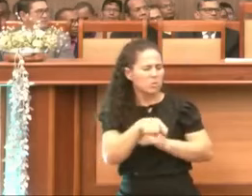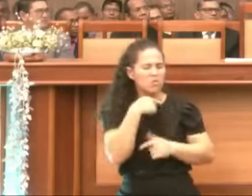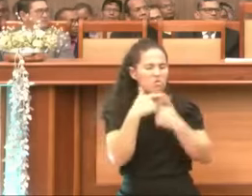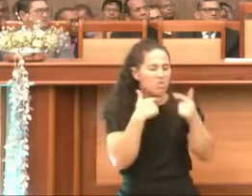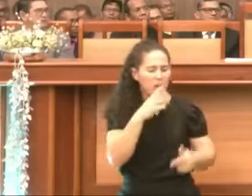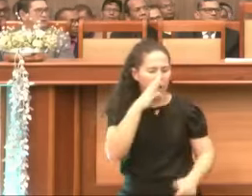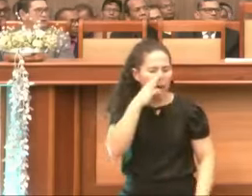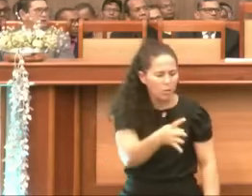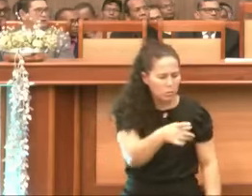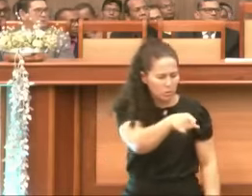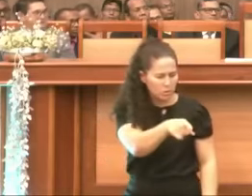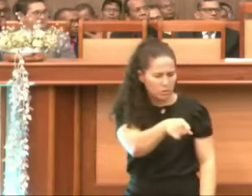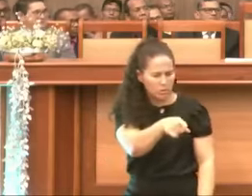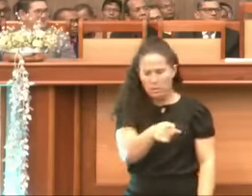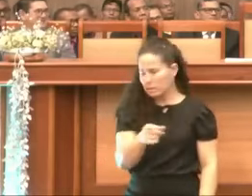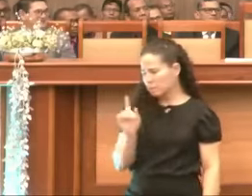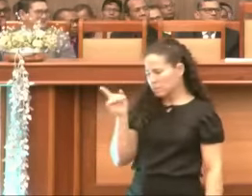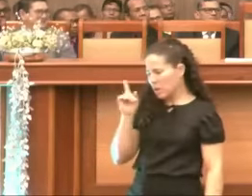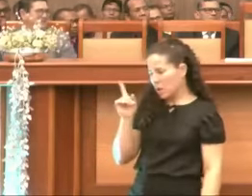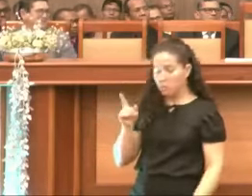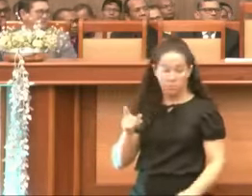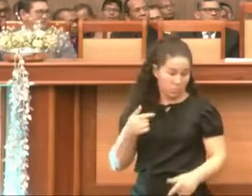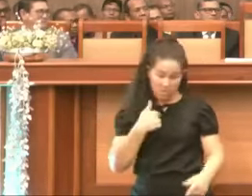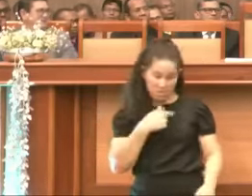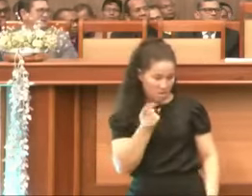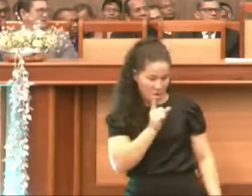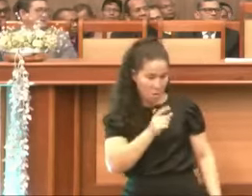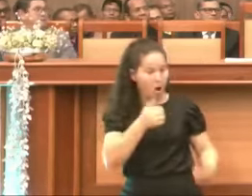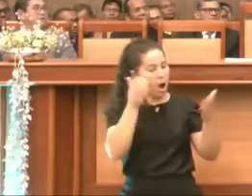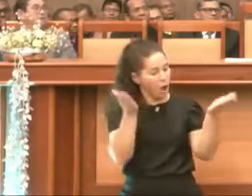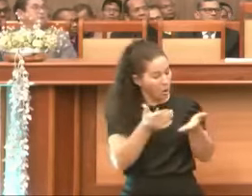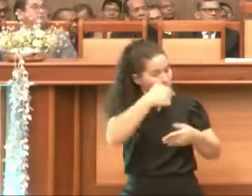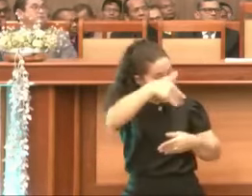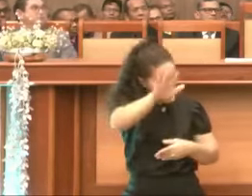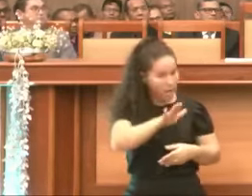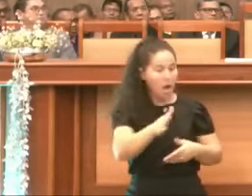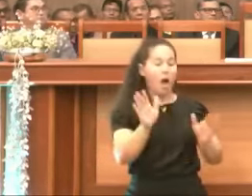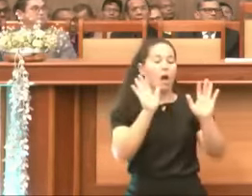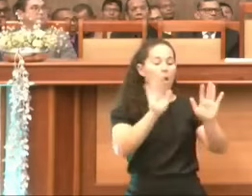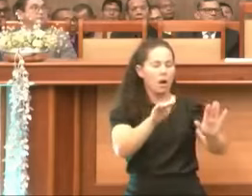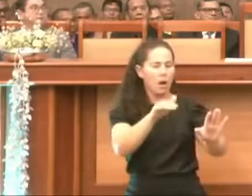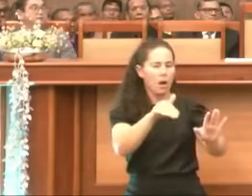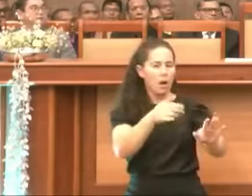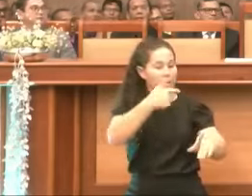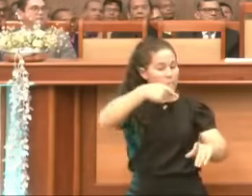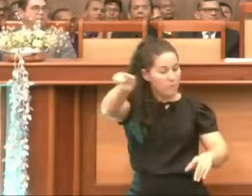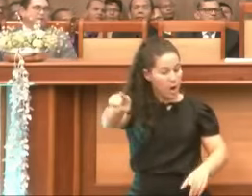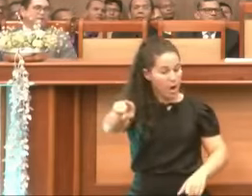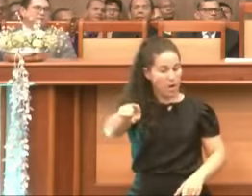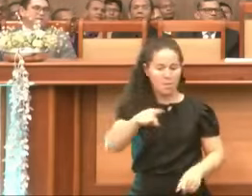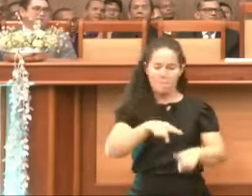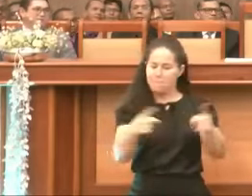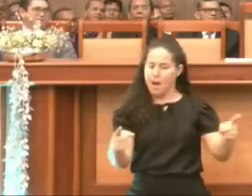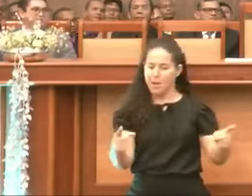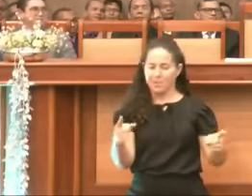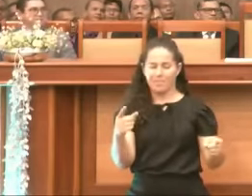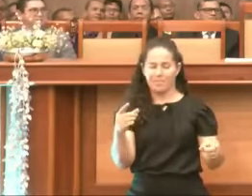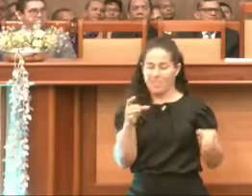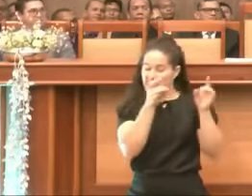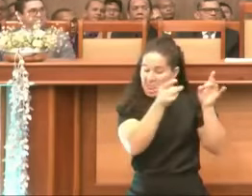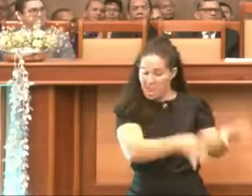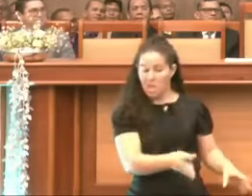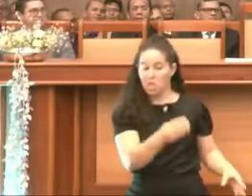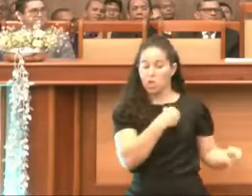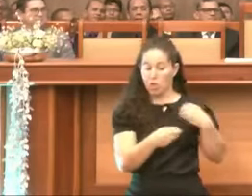nem eu. Vai para casa. Ela foi saindo agora. Ei, vira para cá. Vá. E larga essa